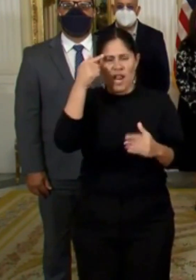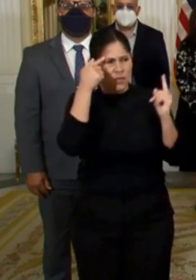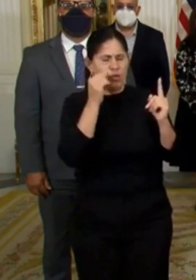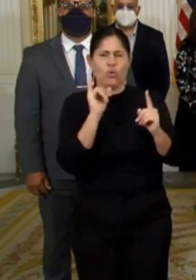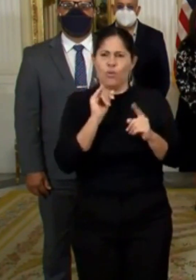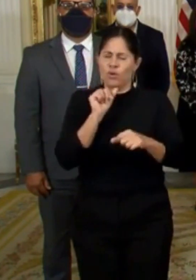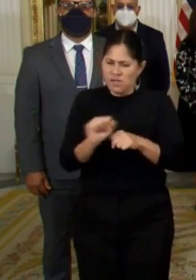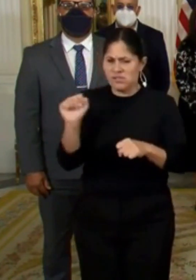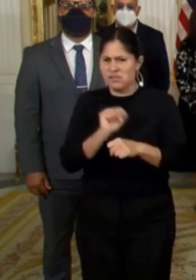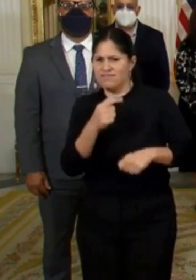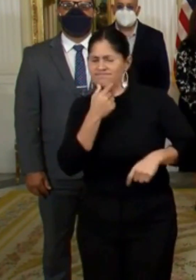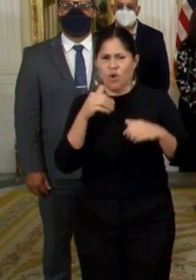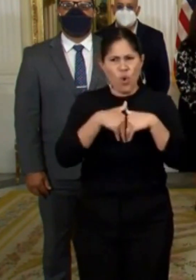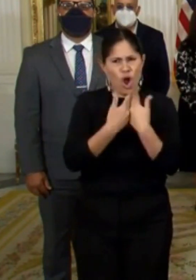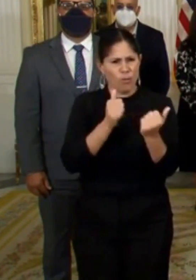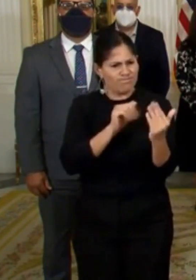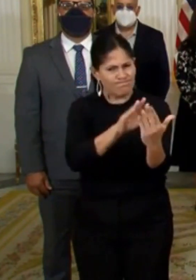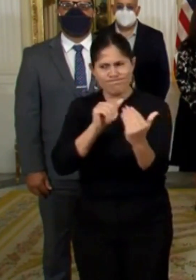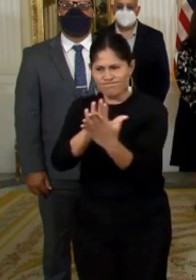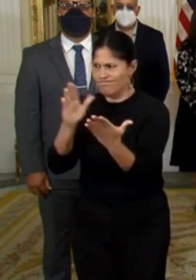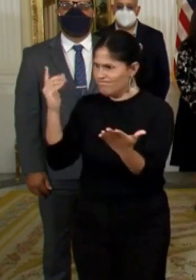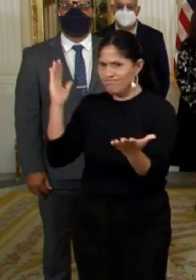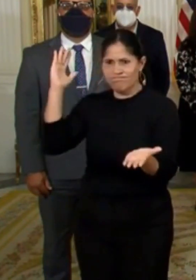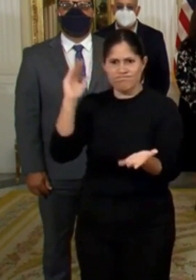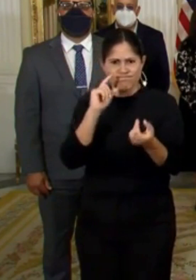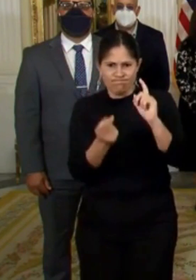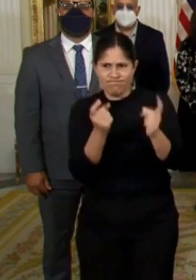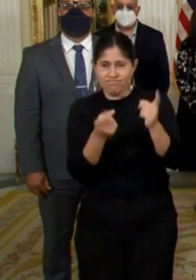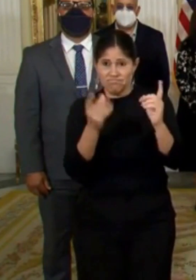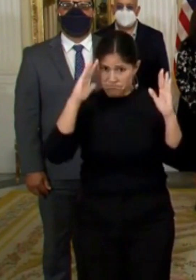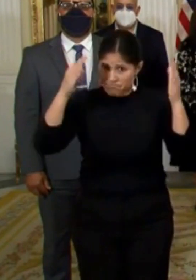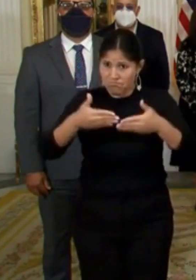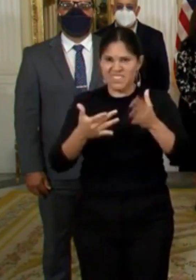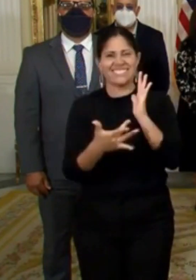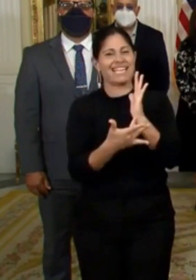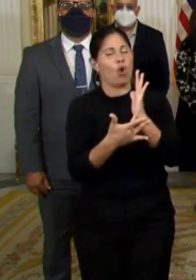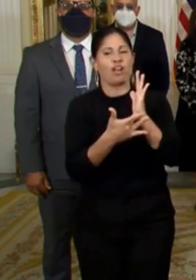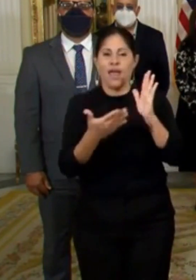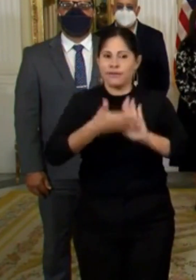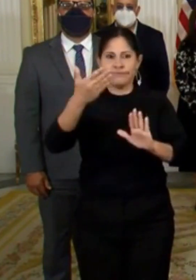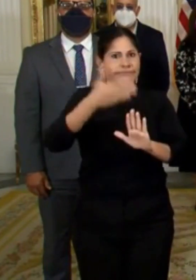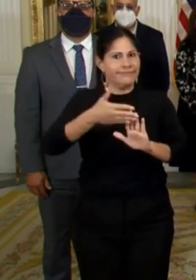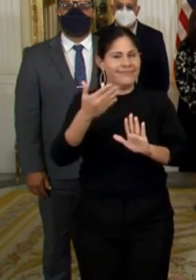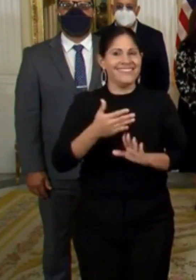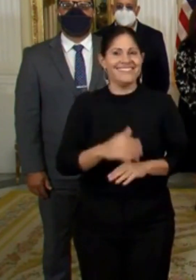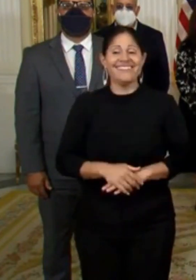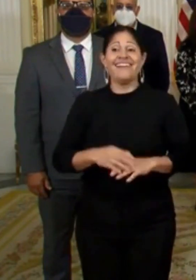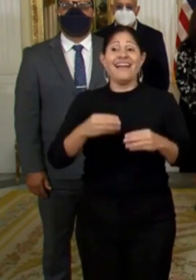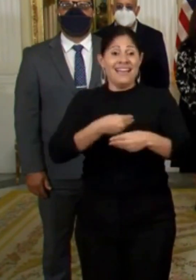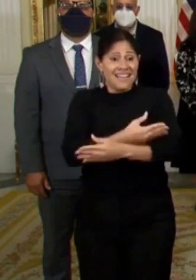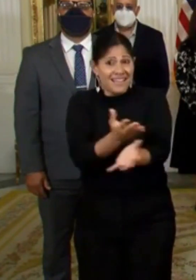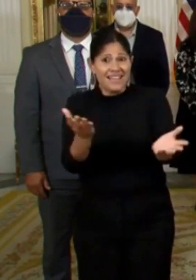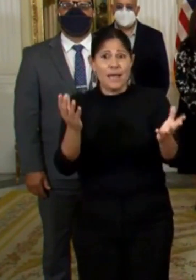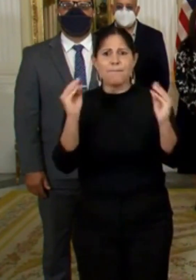enfrentar los nuevos cambios, centrando la atención en la innovación de procesos y garantizando una mayor accesibilidad